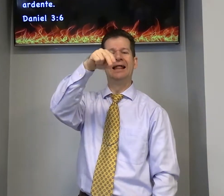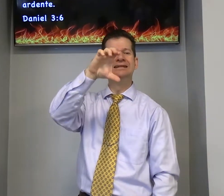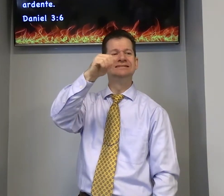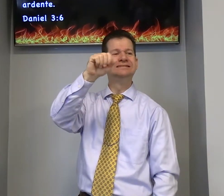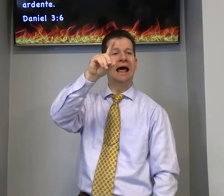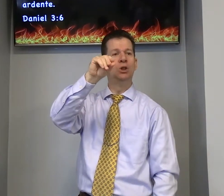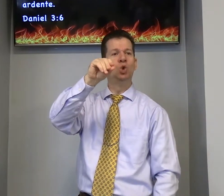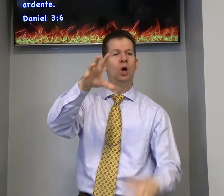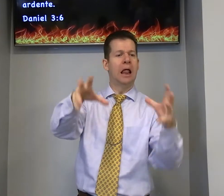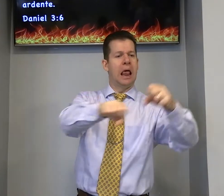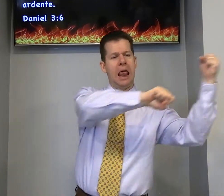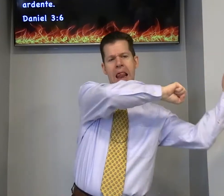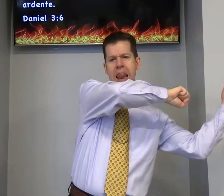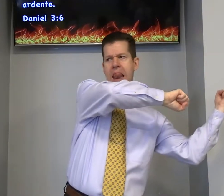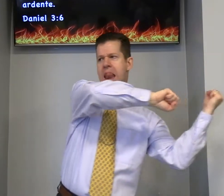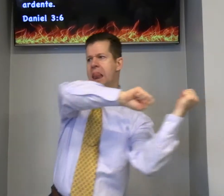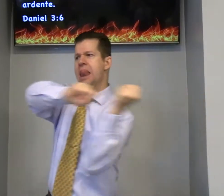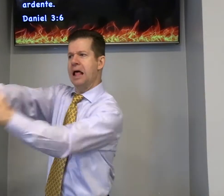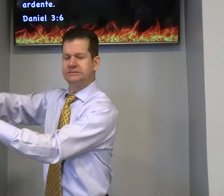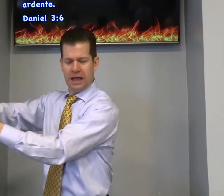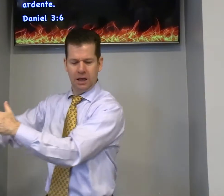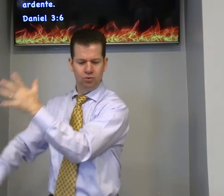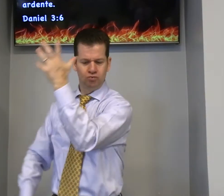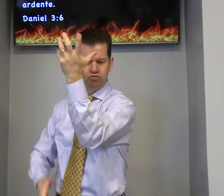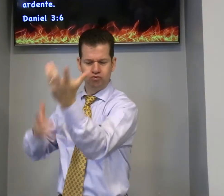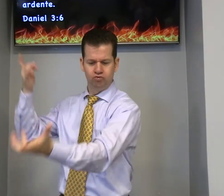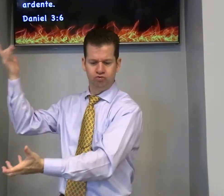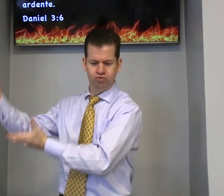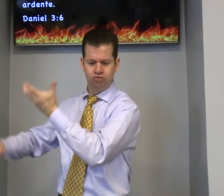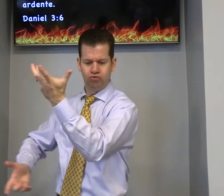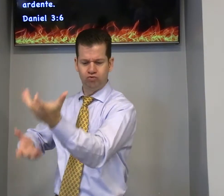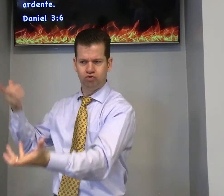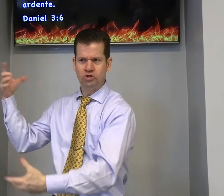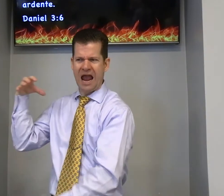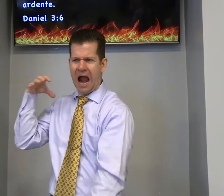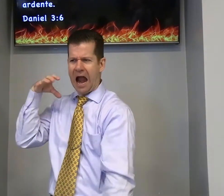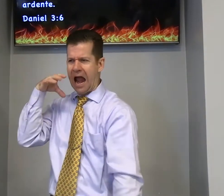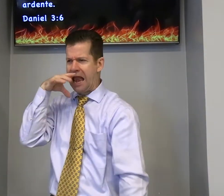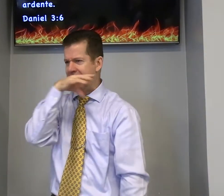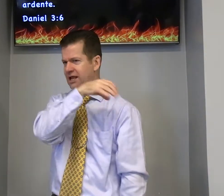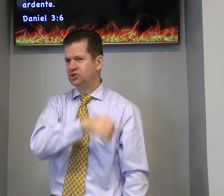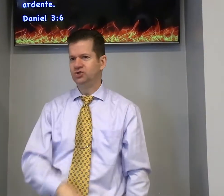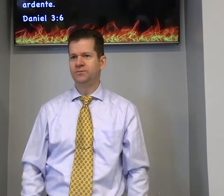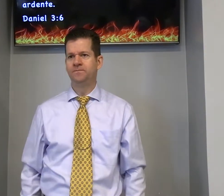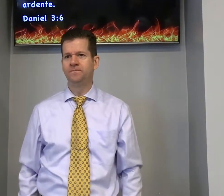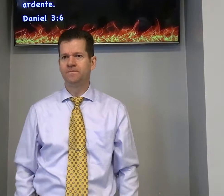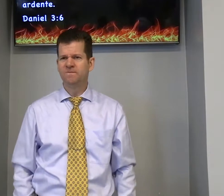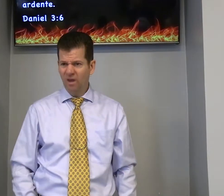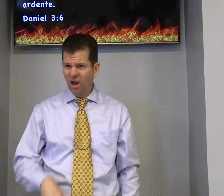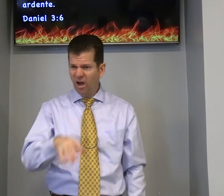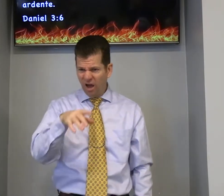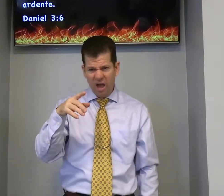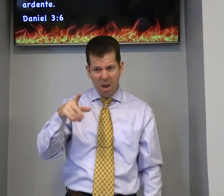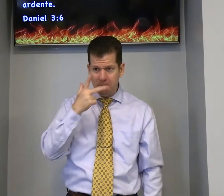lançado dentro da fornalha de fogo ardente